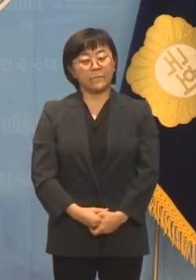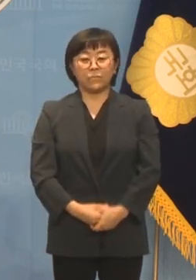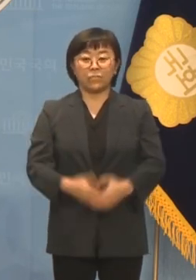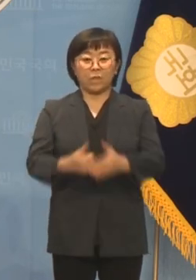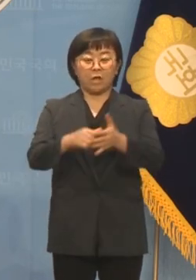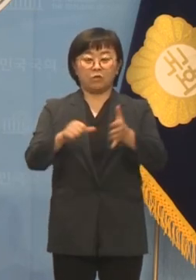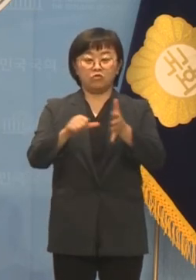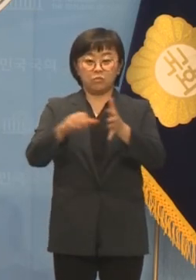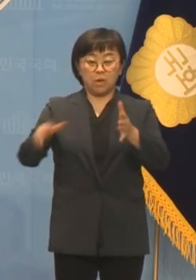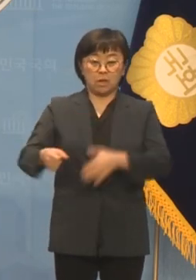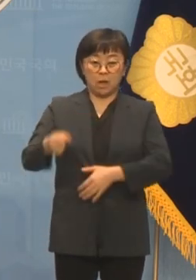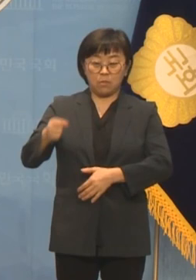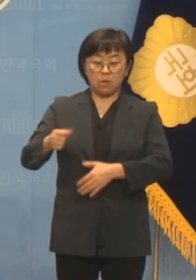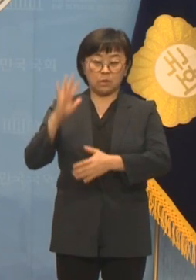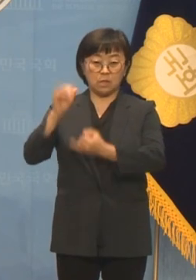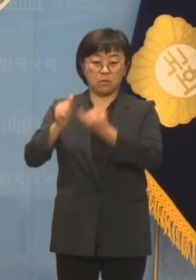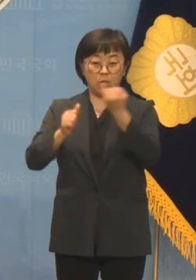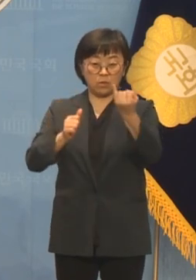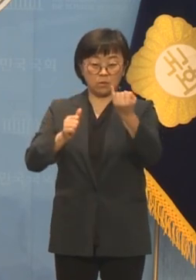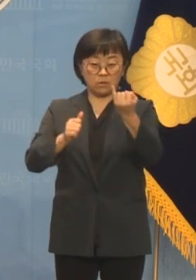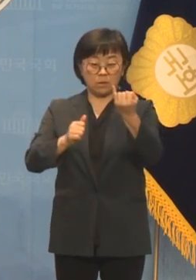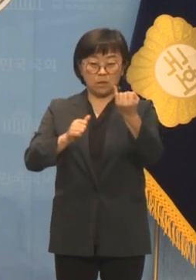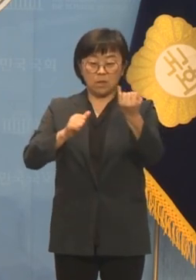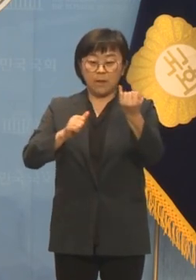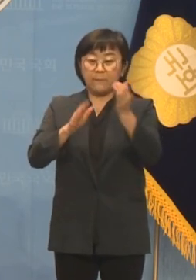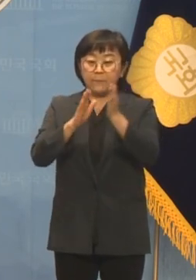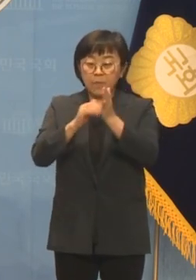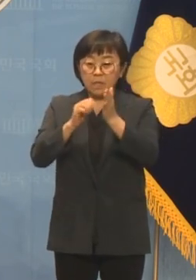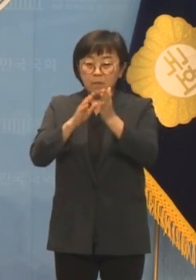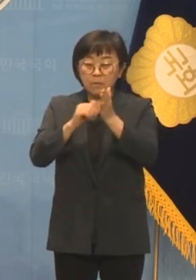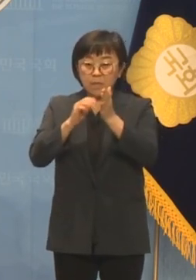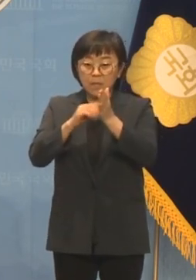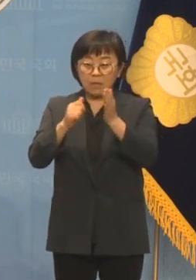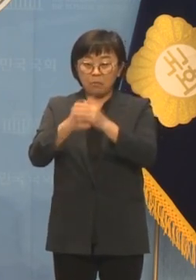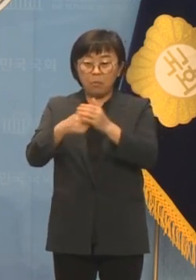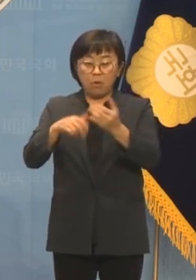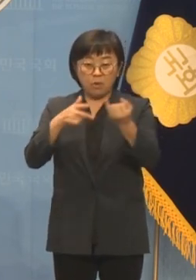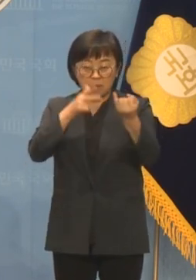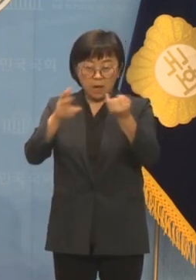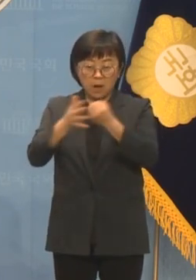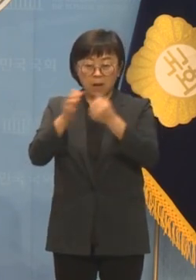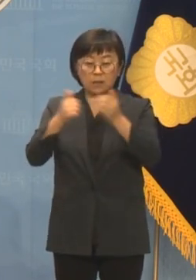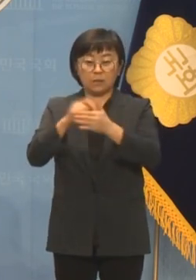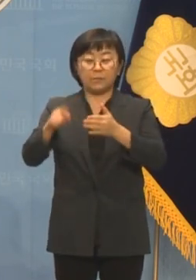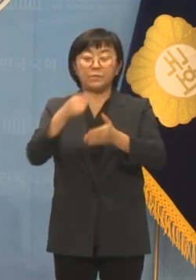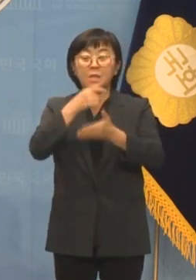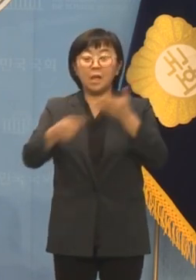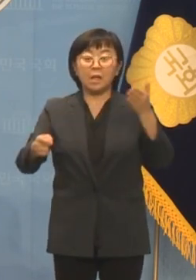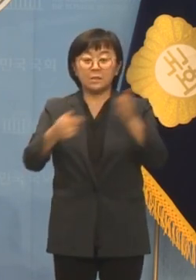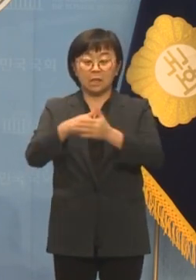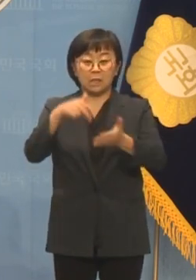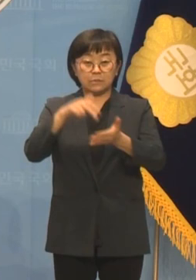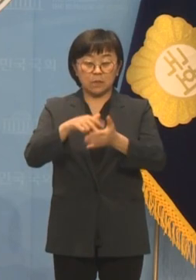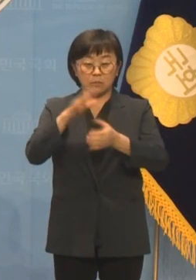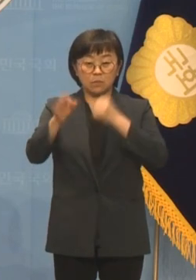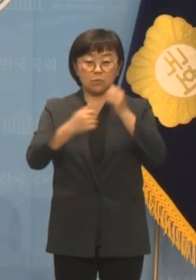명품백 수수 의혹 김건희 여사의 몰카 피해자 코스프레 지나가던 소도 웃을 일입니다.